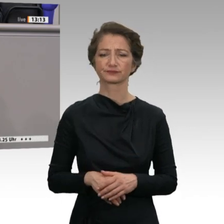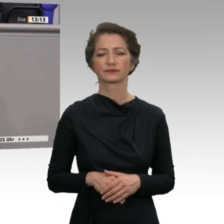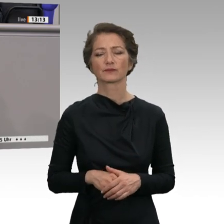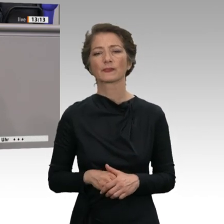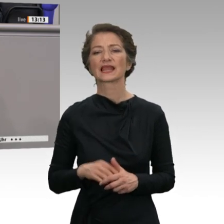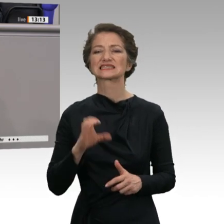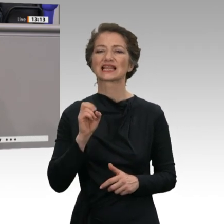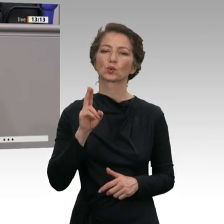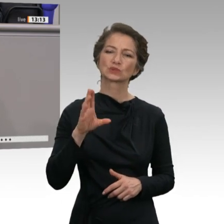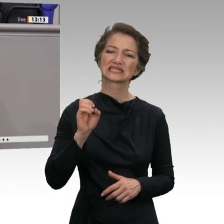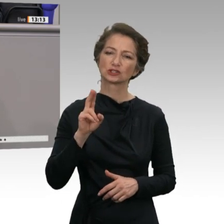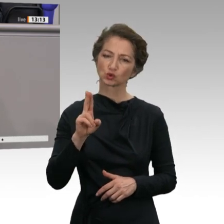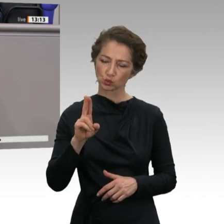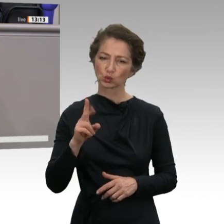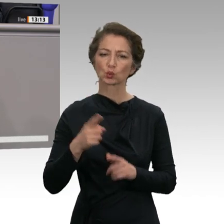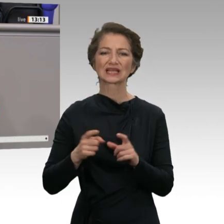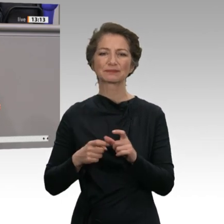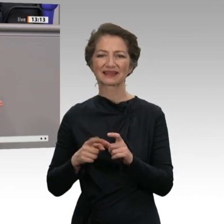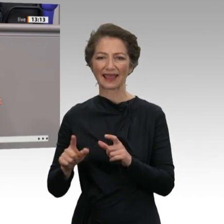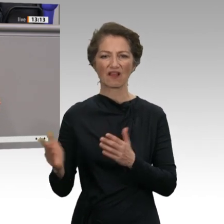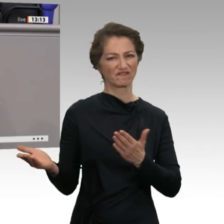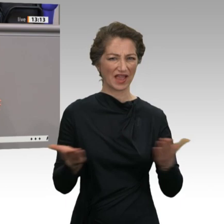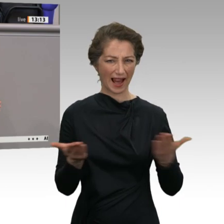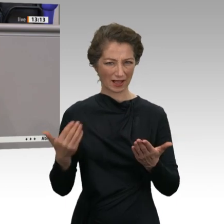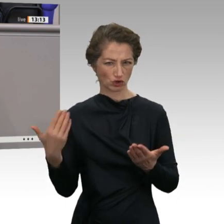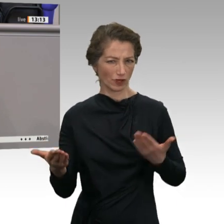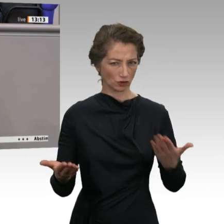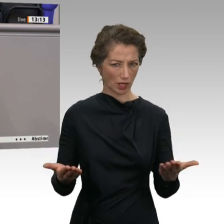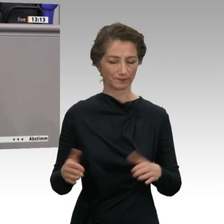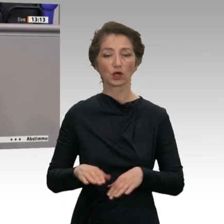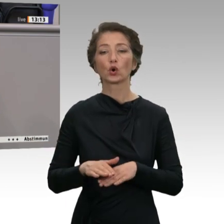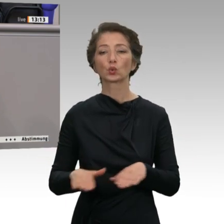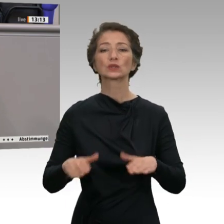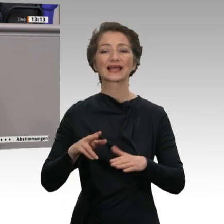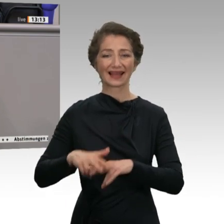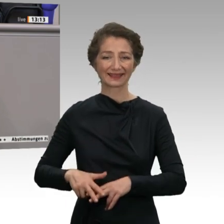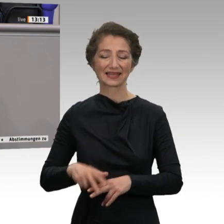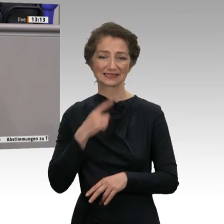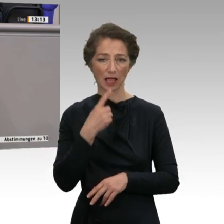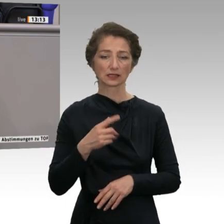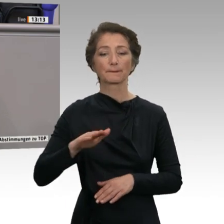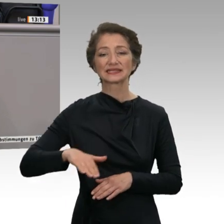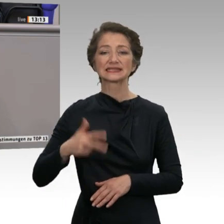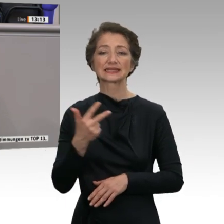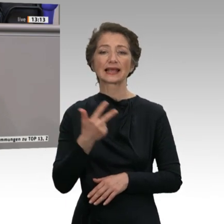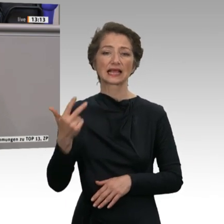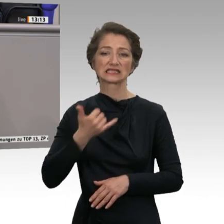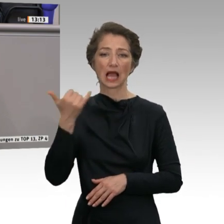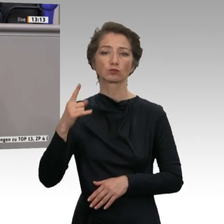CDU, CSU und SPD. Die Grundrente sieht vor, dass wir mindestens 33 Jahre gearbeitet, Kinder erzogen